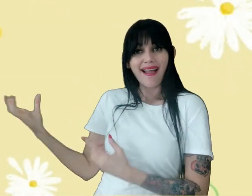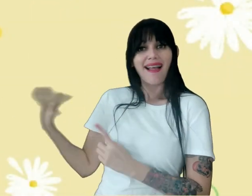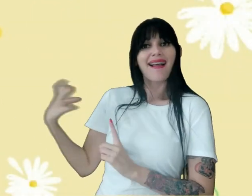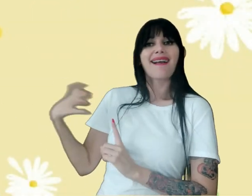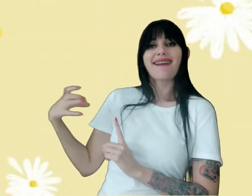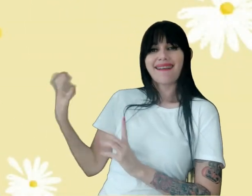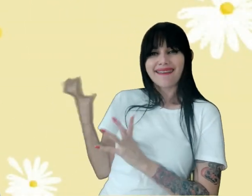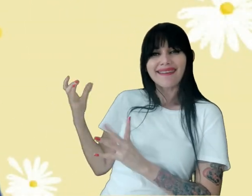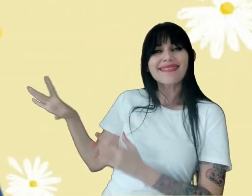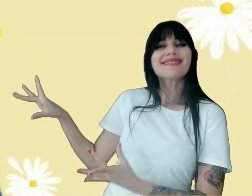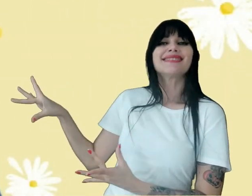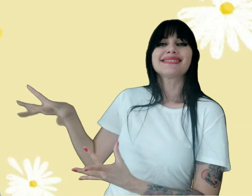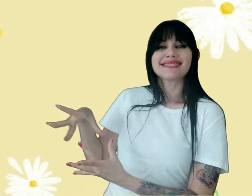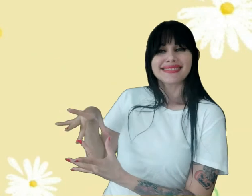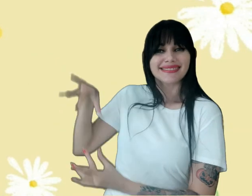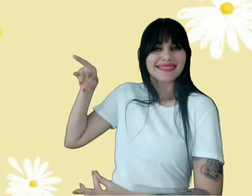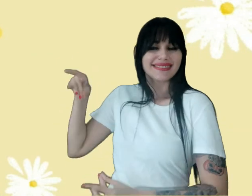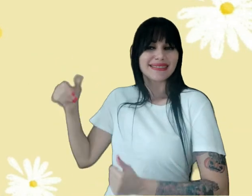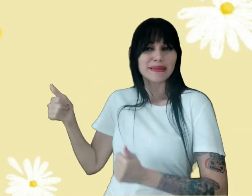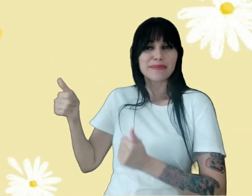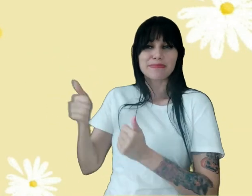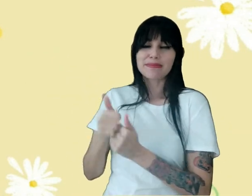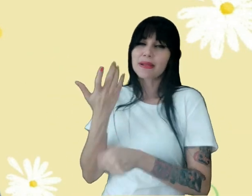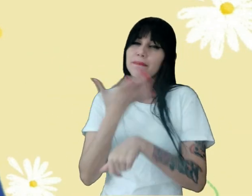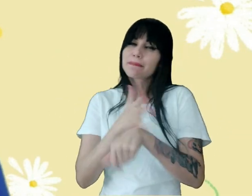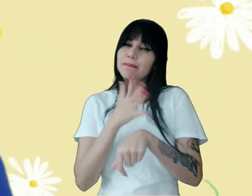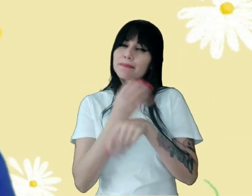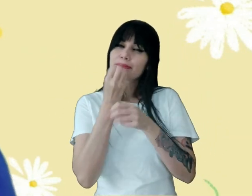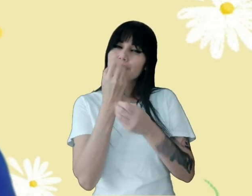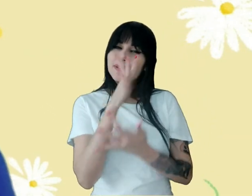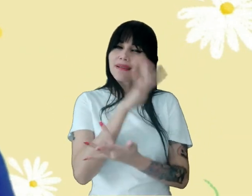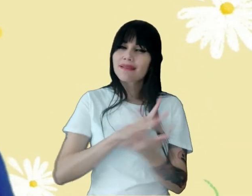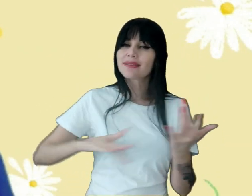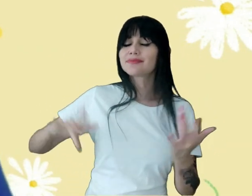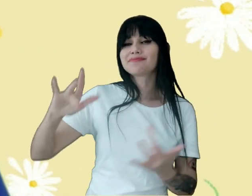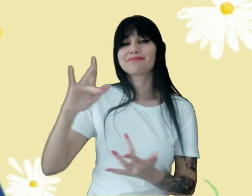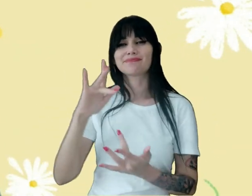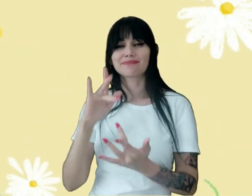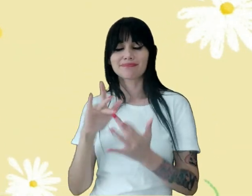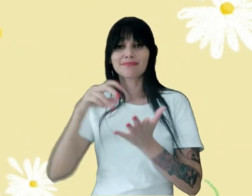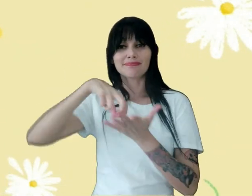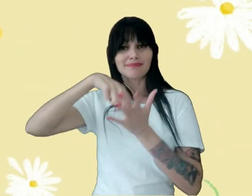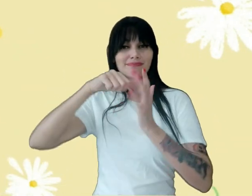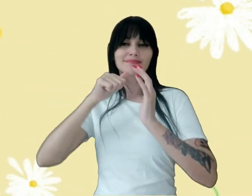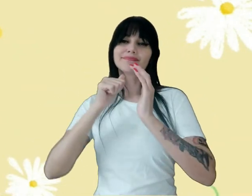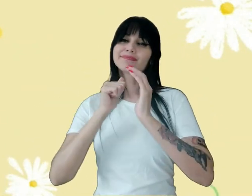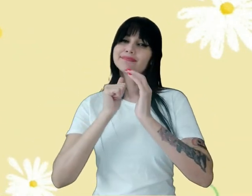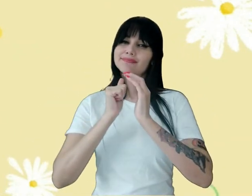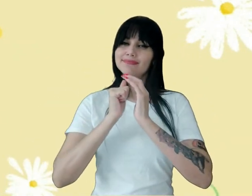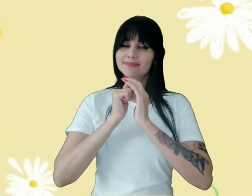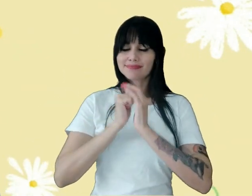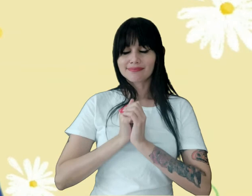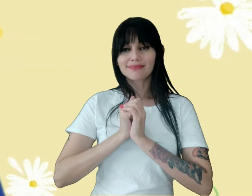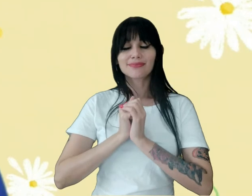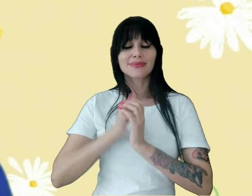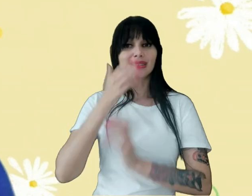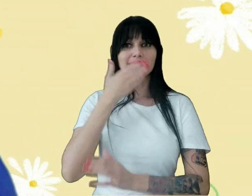A prática do bem A reforma íntima E a oração São os melhores